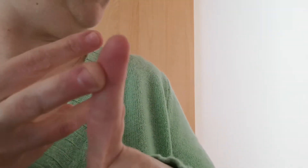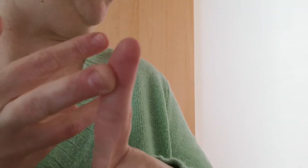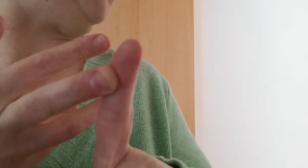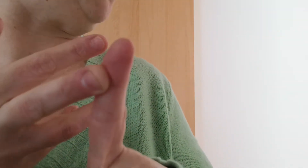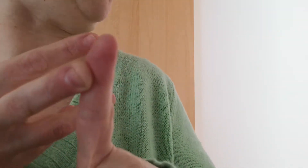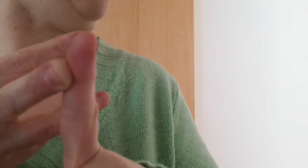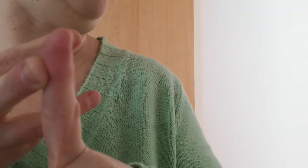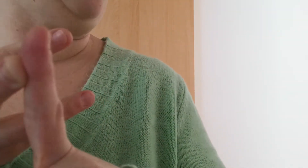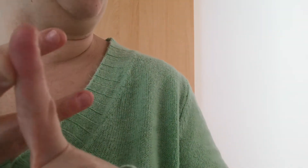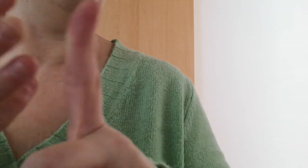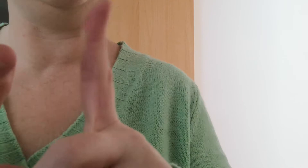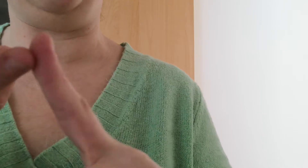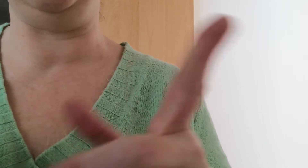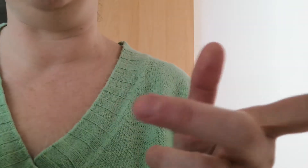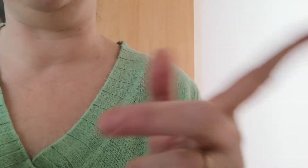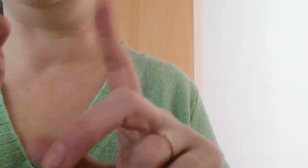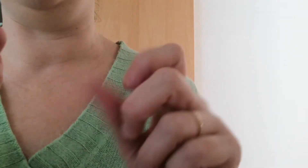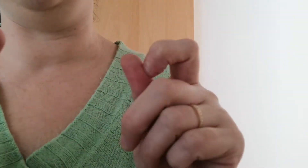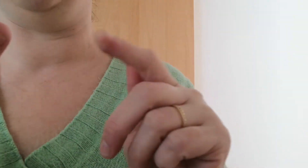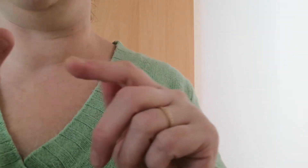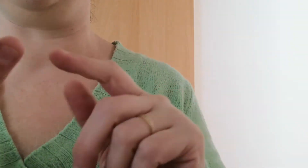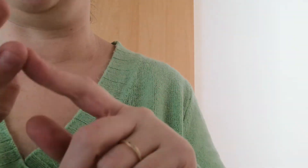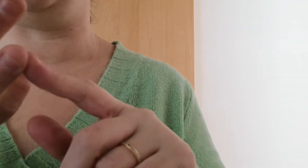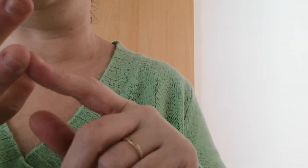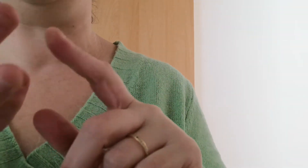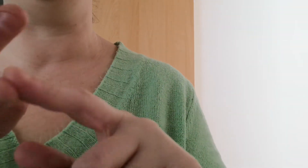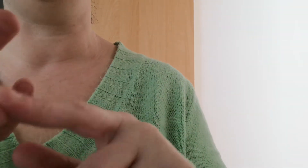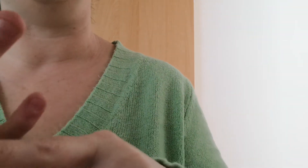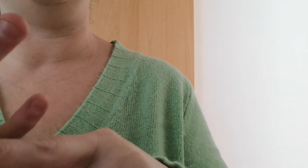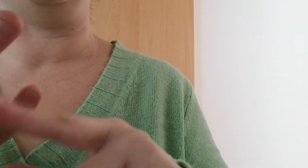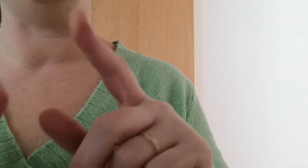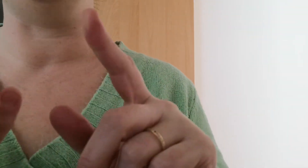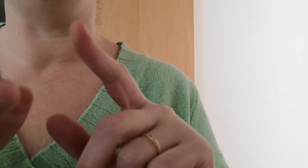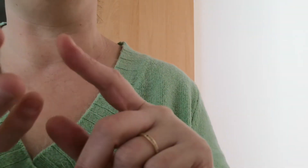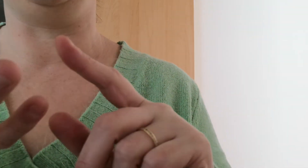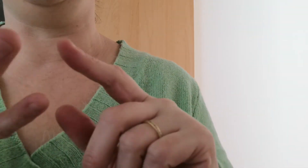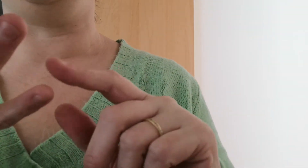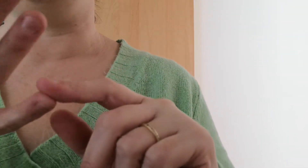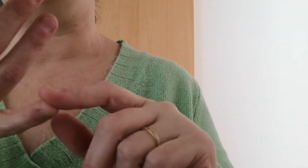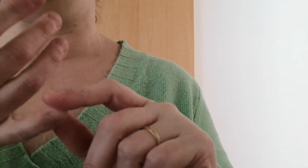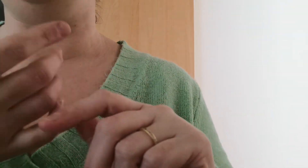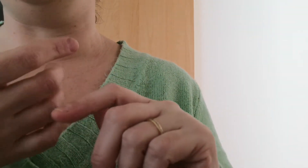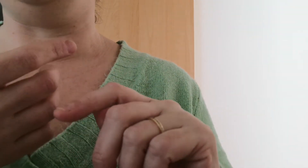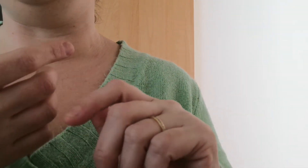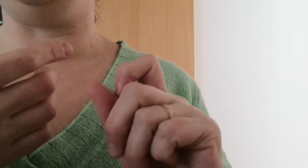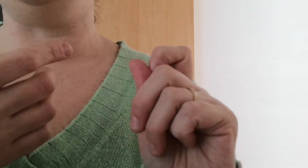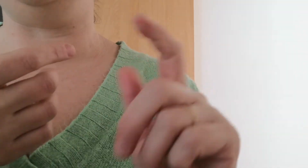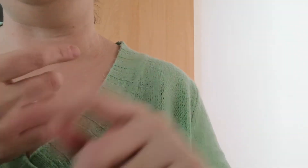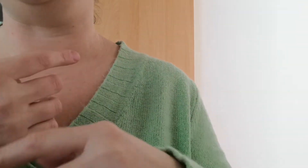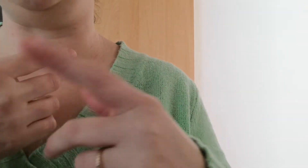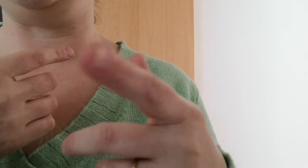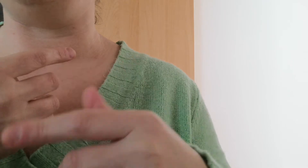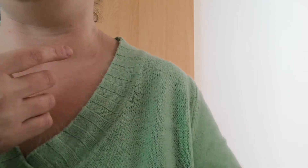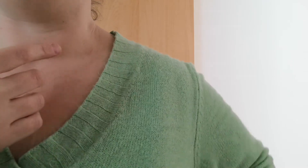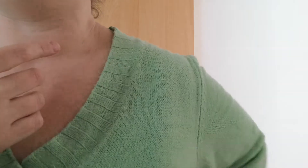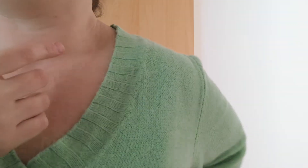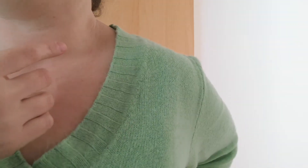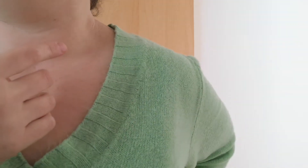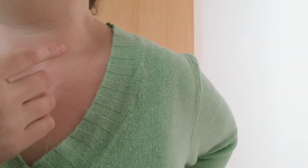sur facebook sur facebook c'est plus des photos mais sur youtube c'est également des vidéos